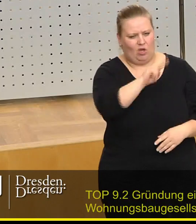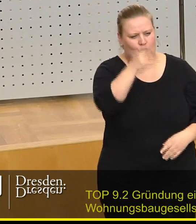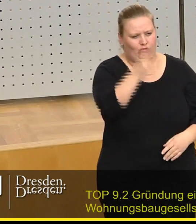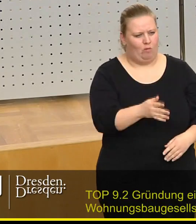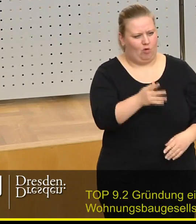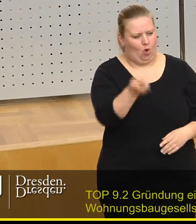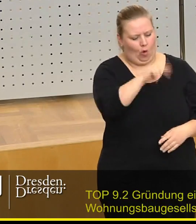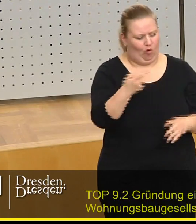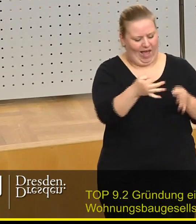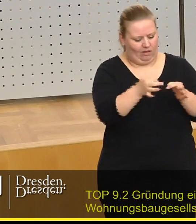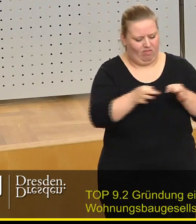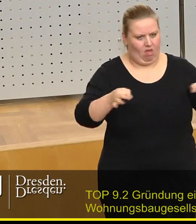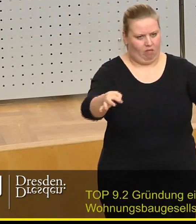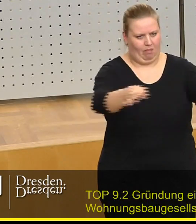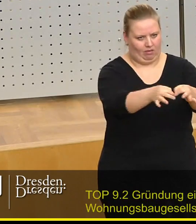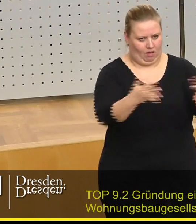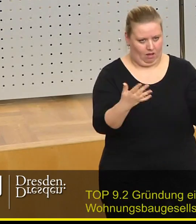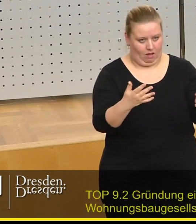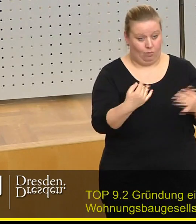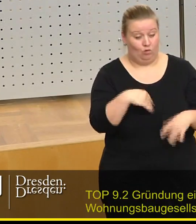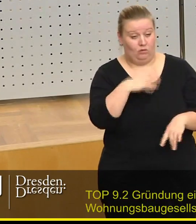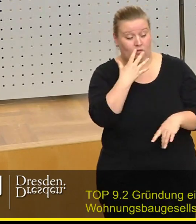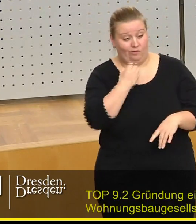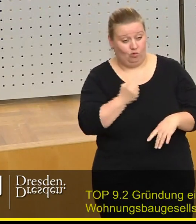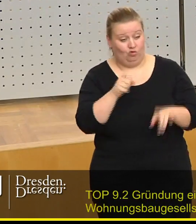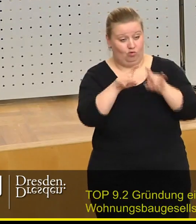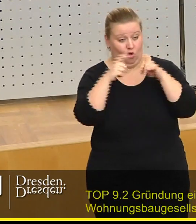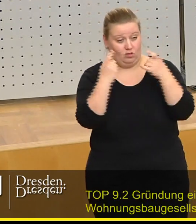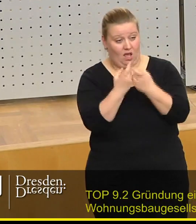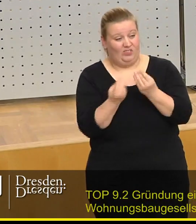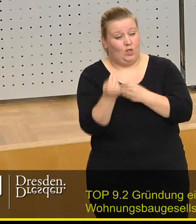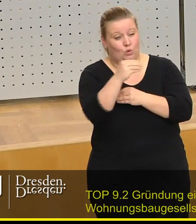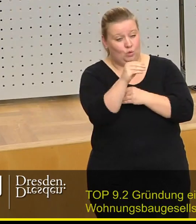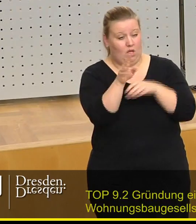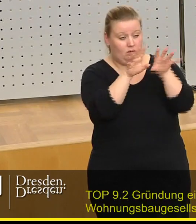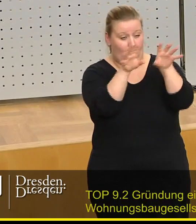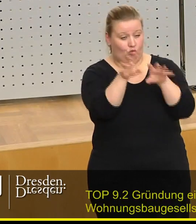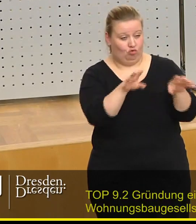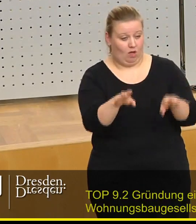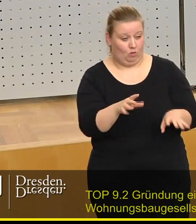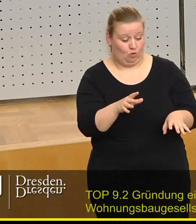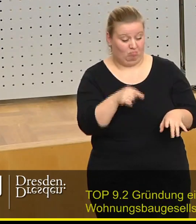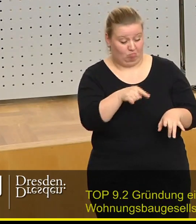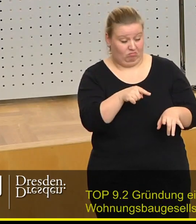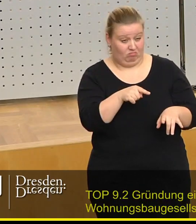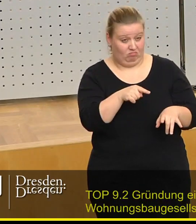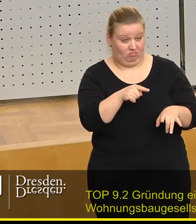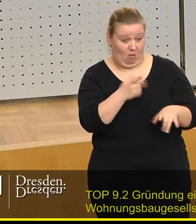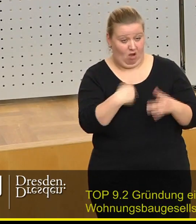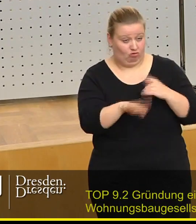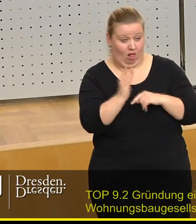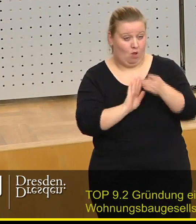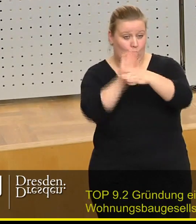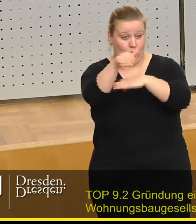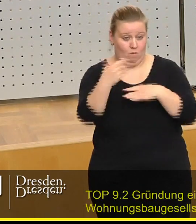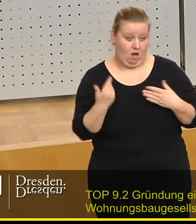Euro pro Quadratmeter. Das Wunschkonzert bestimmter Zusatzausstattungen lässt diesen Rahmen aber schnell wieder